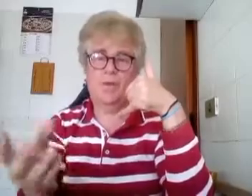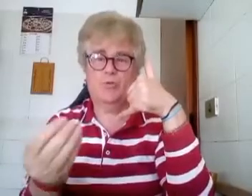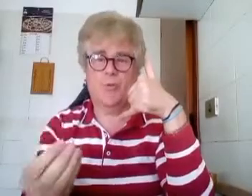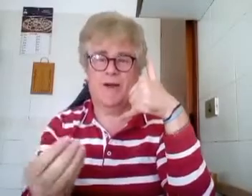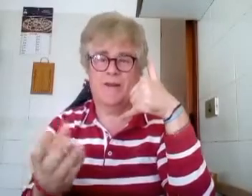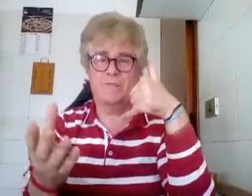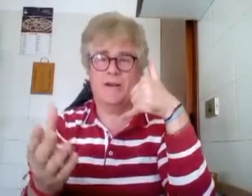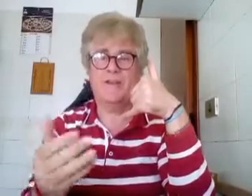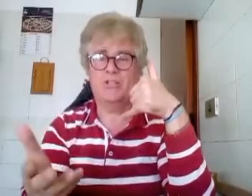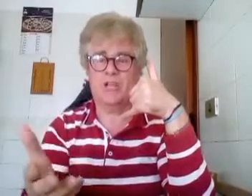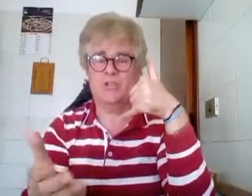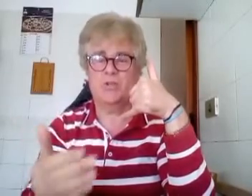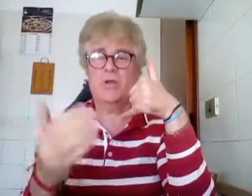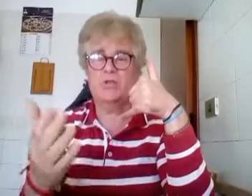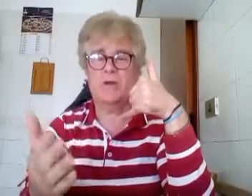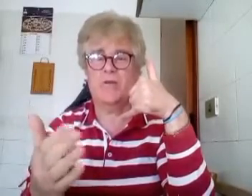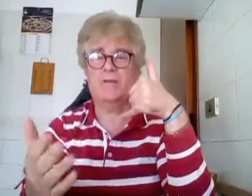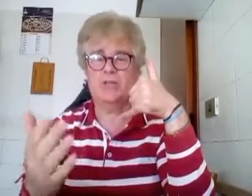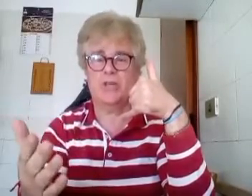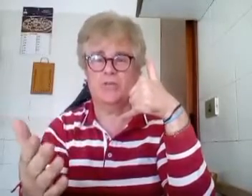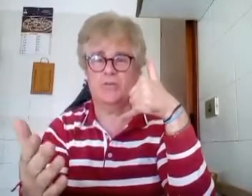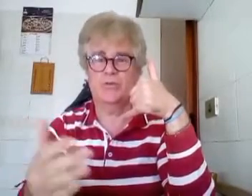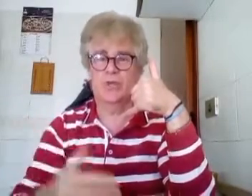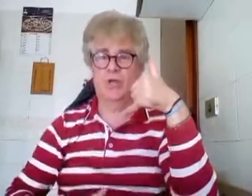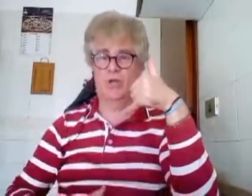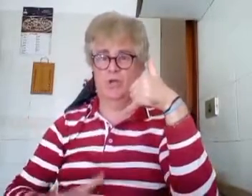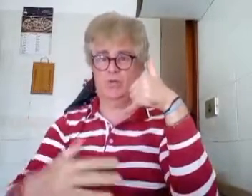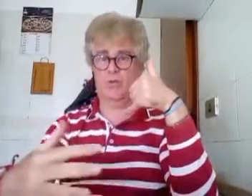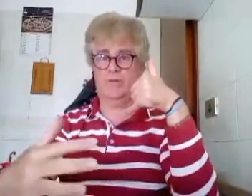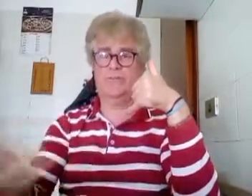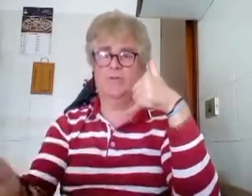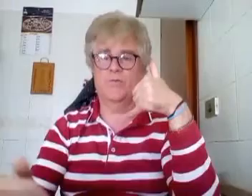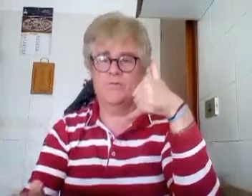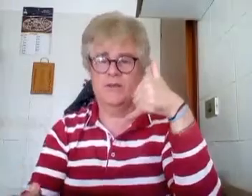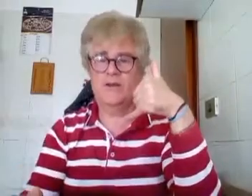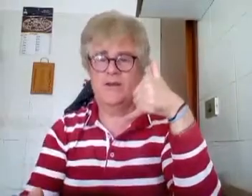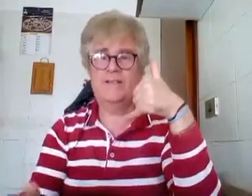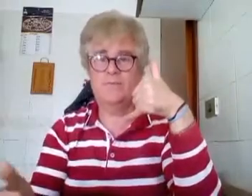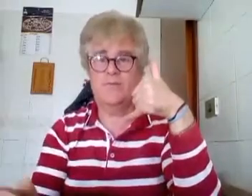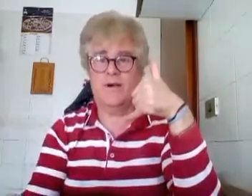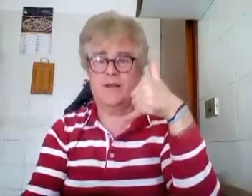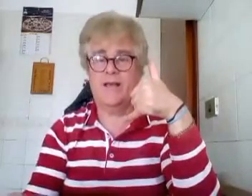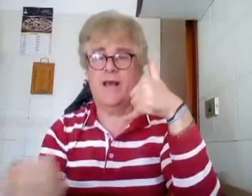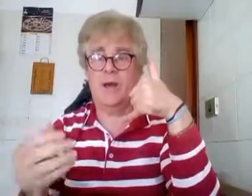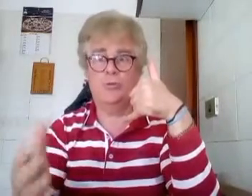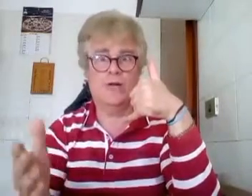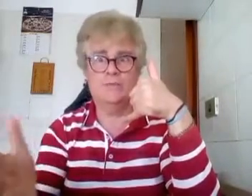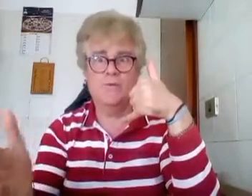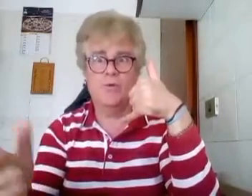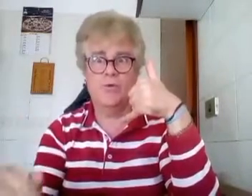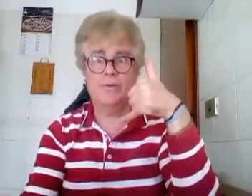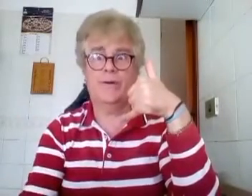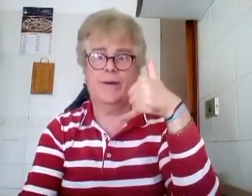Non lo asciugamano, a bagno, a cesso. È una settimana arrivata a cesso. C'è una pazza conga. Che devo fare? Aiutatemi voi.